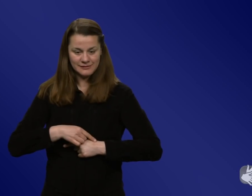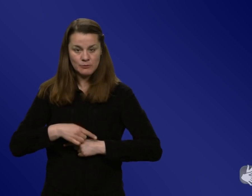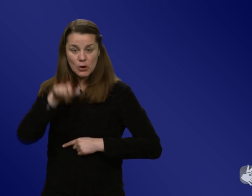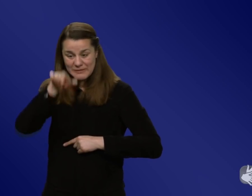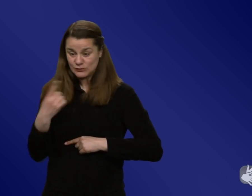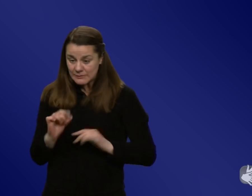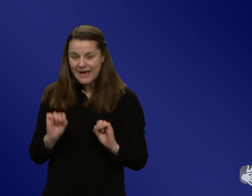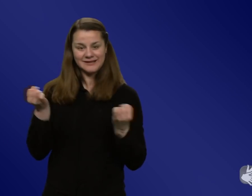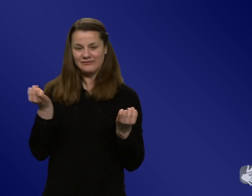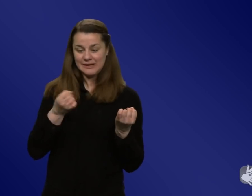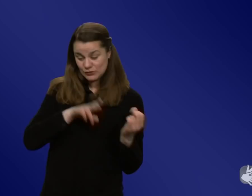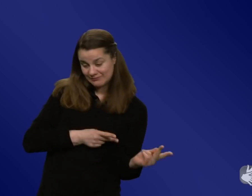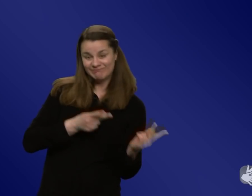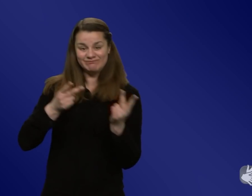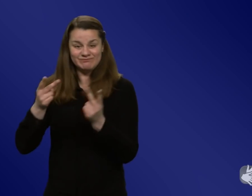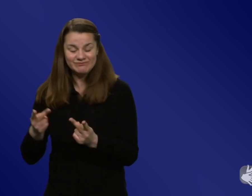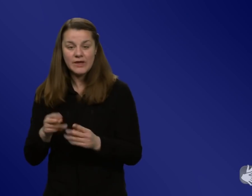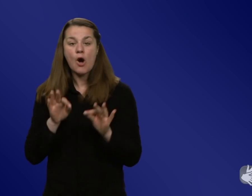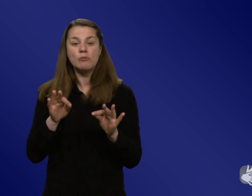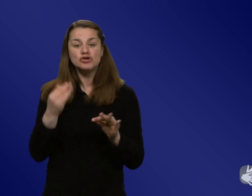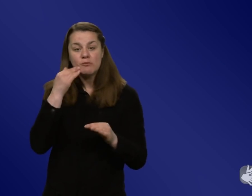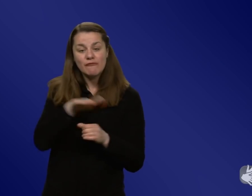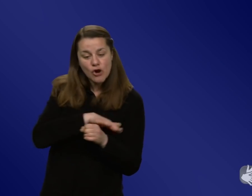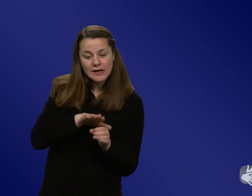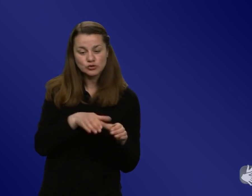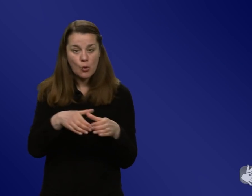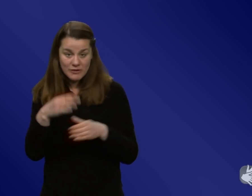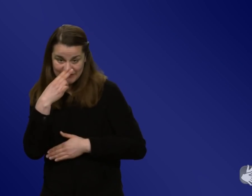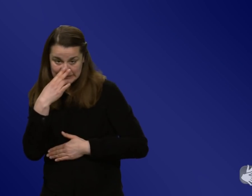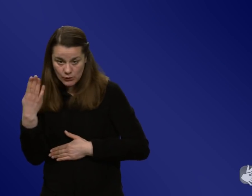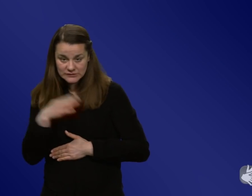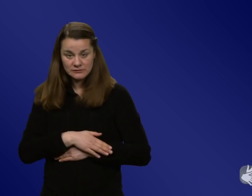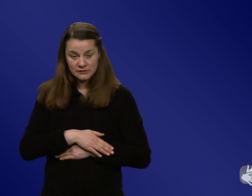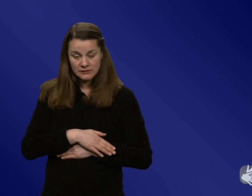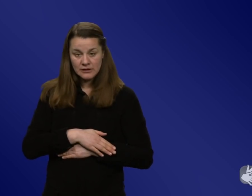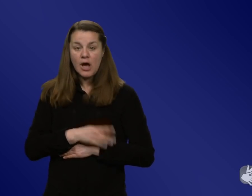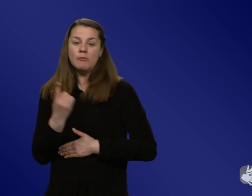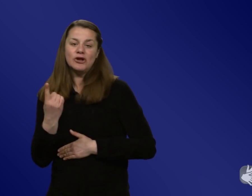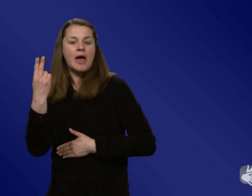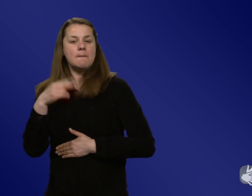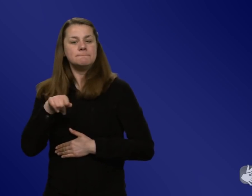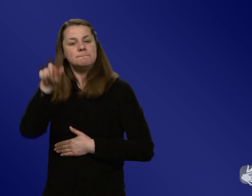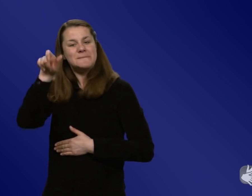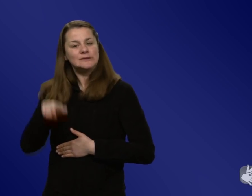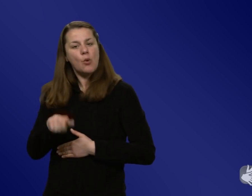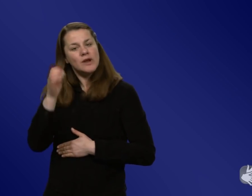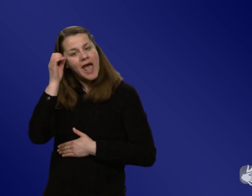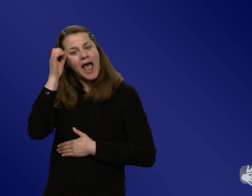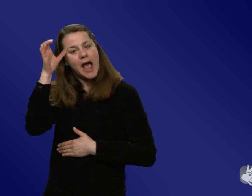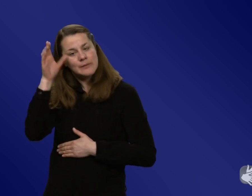eigentlich für bestimmte Bevölkerungsgruppen, weil, ich sage mal, der gutverdienende Akademiker ohnehin an die Informationen drankommen könnte,